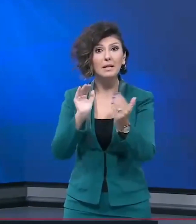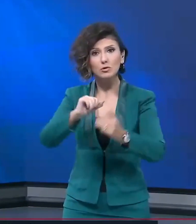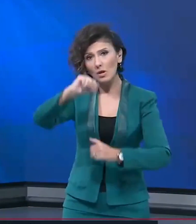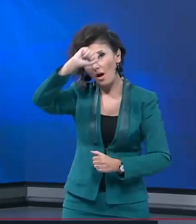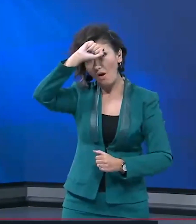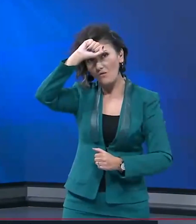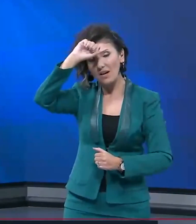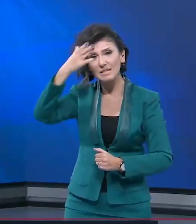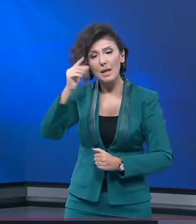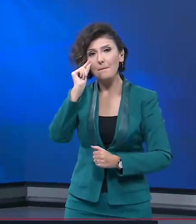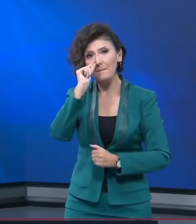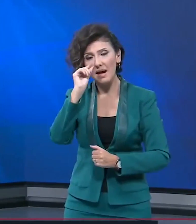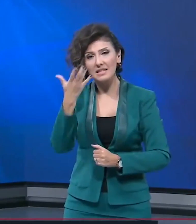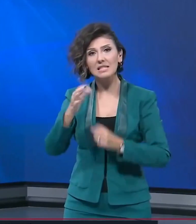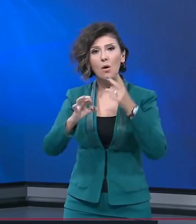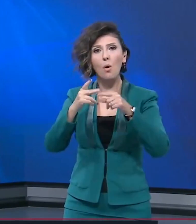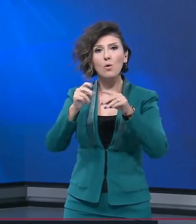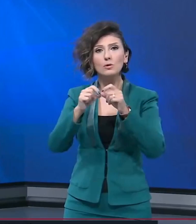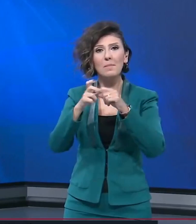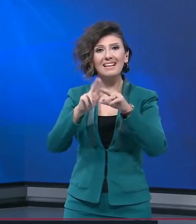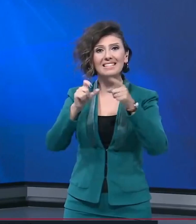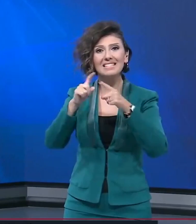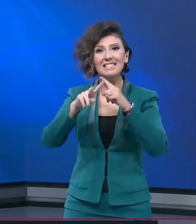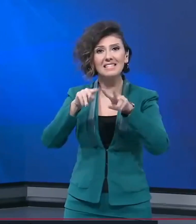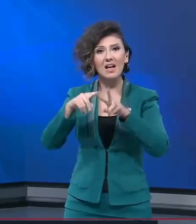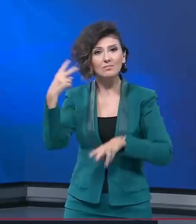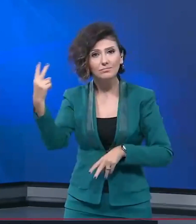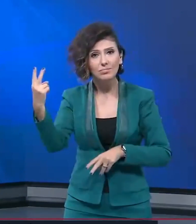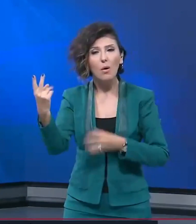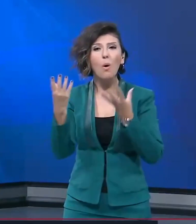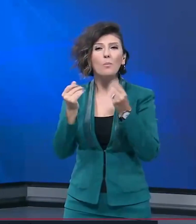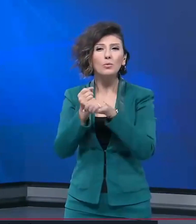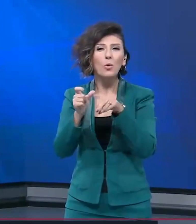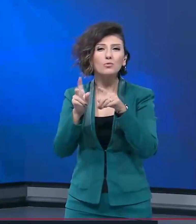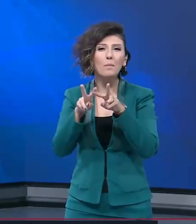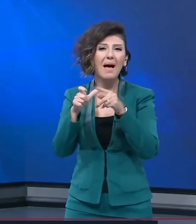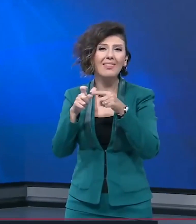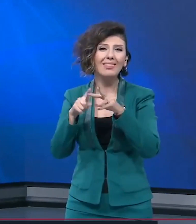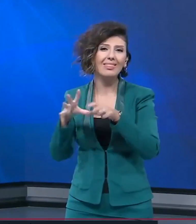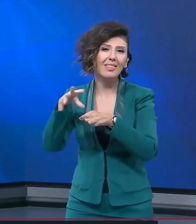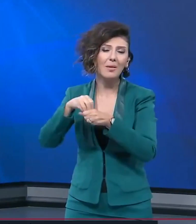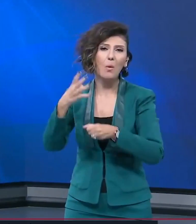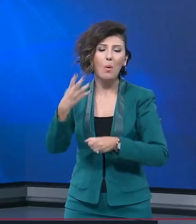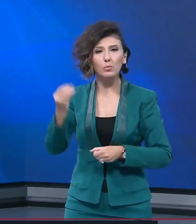Afganistan, Pakistan ve Özbekistan uyruklu düzensiz göçmenlerin bulunduğu öğrenildi.